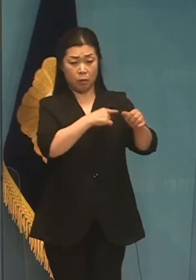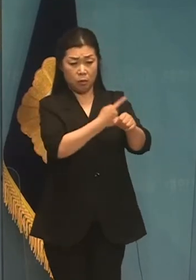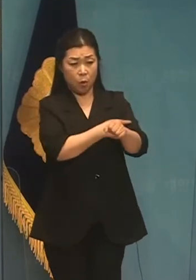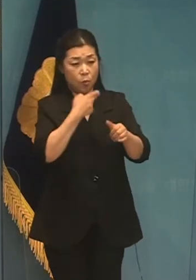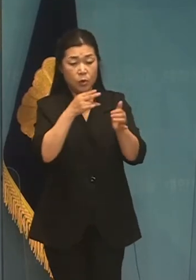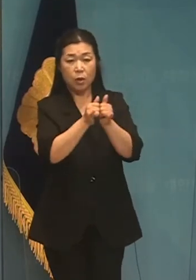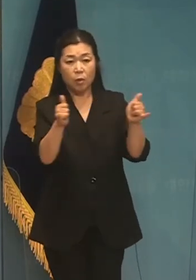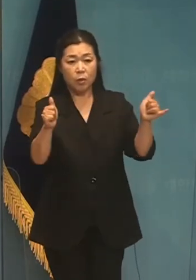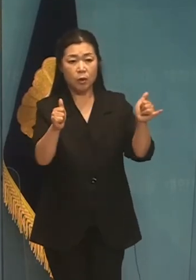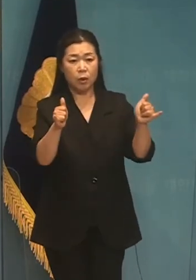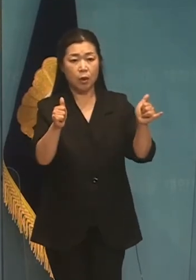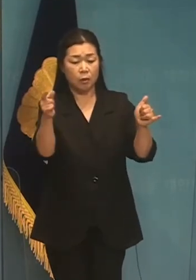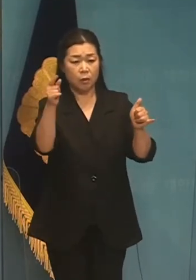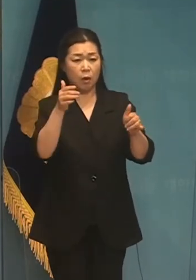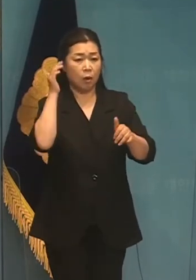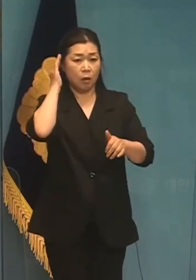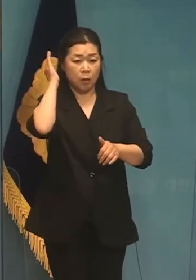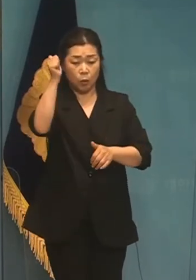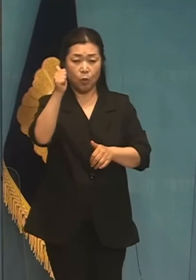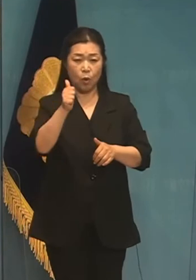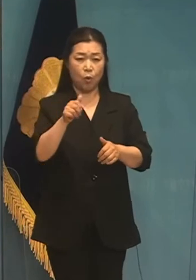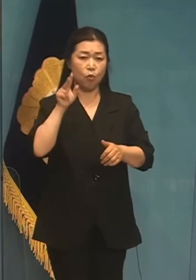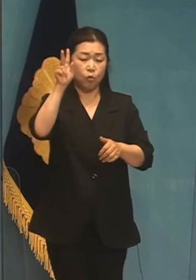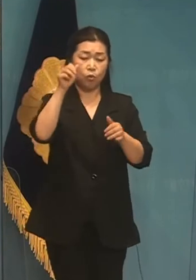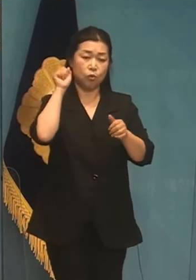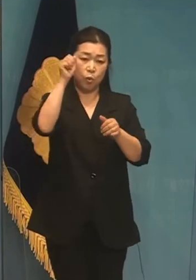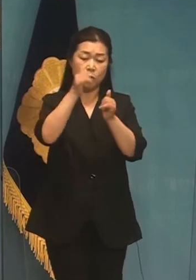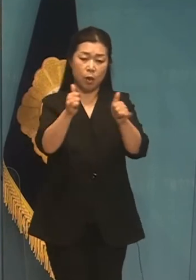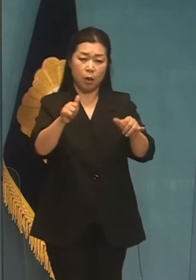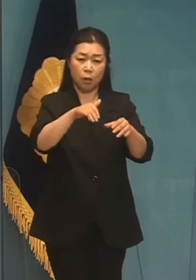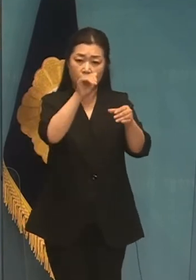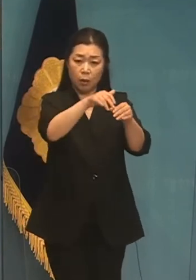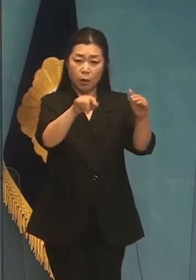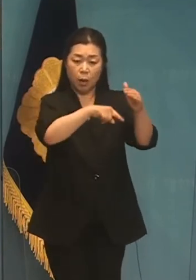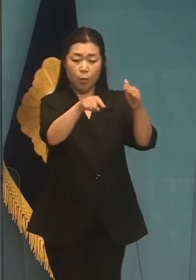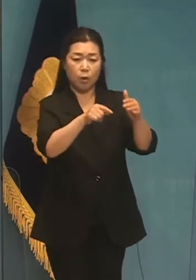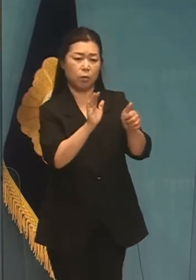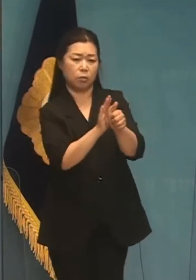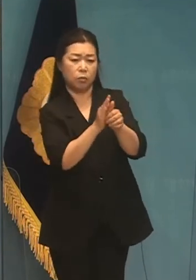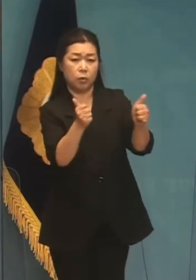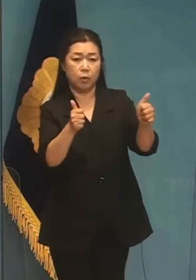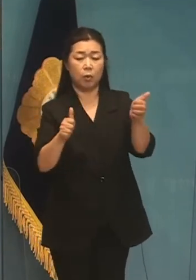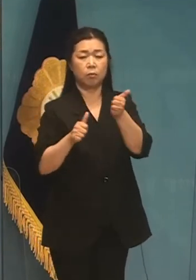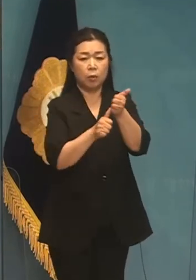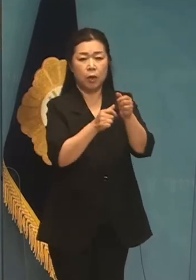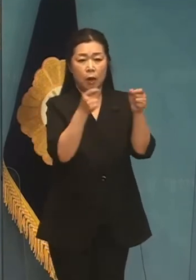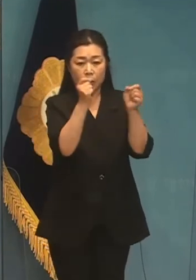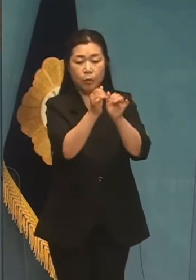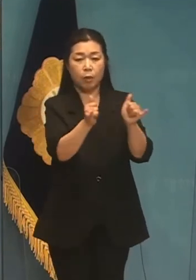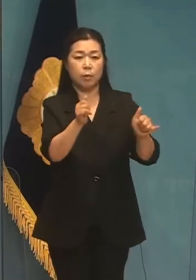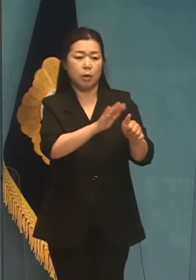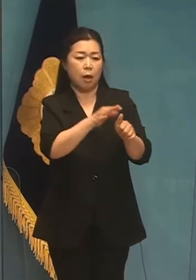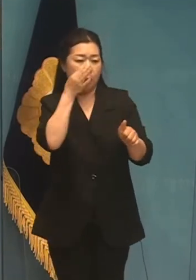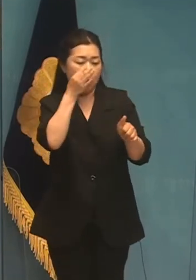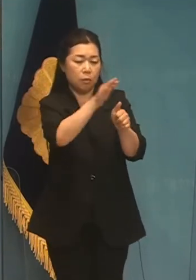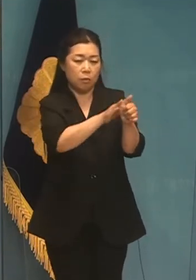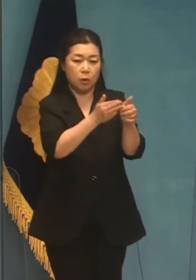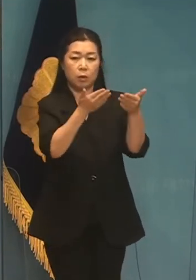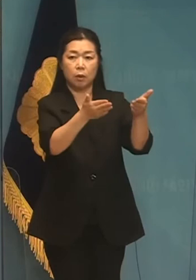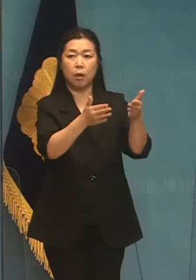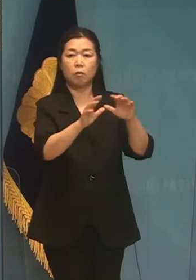사람들이 유력 후보의 대선 캠프에 인연을 되고 최고 권력자의 측근에 대해 잘 꼬여 중요한